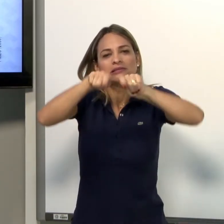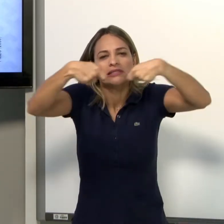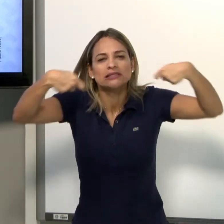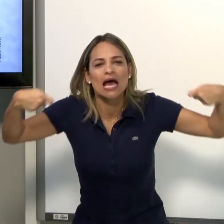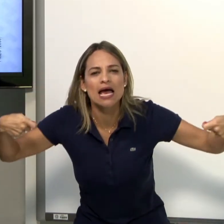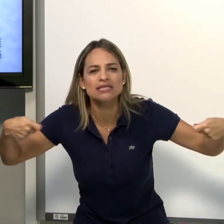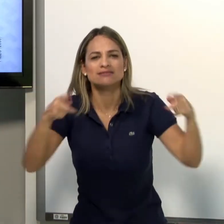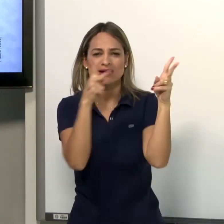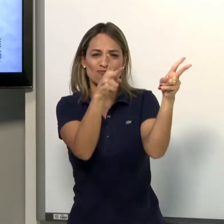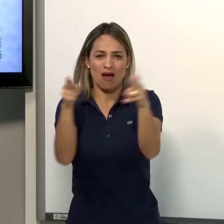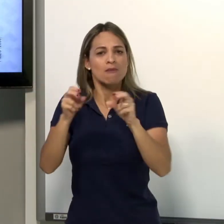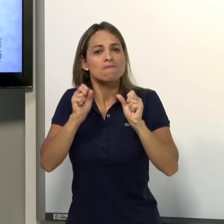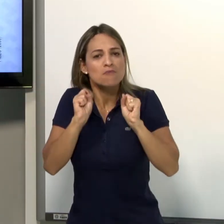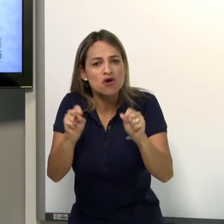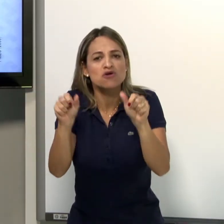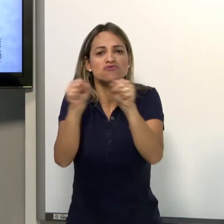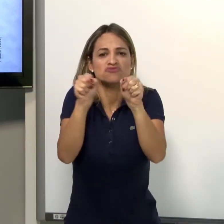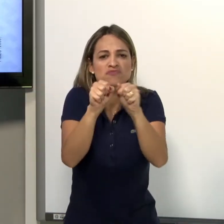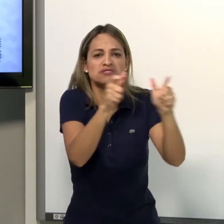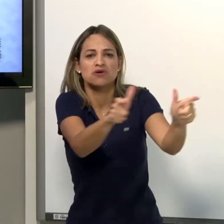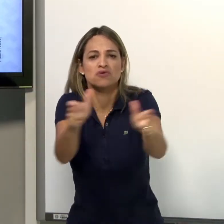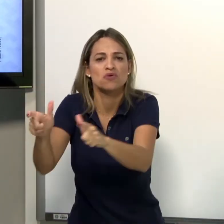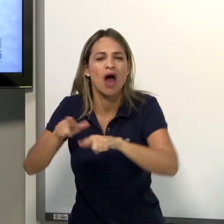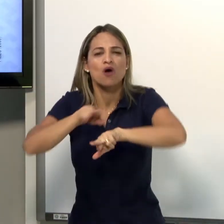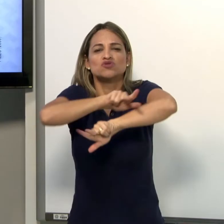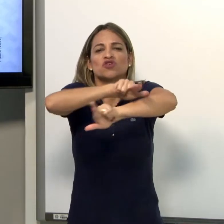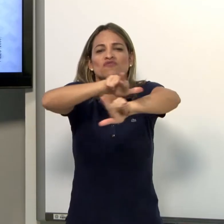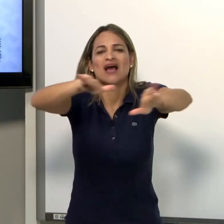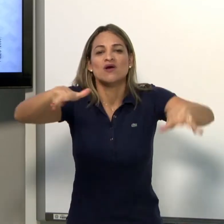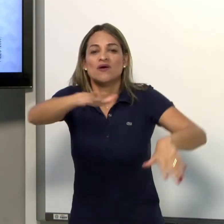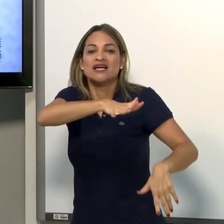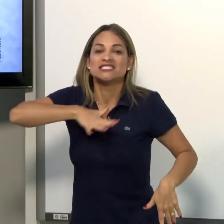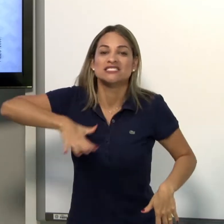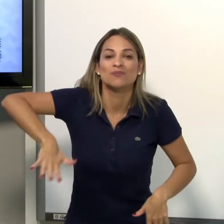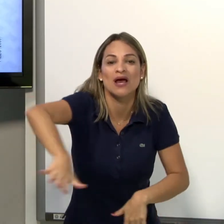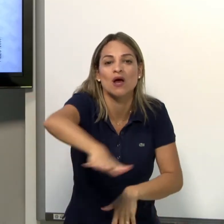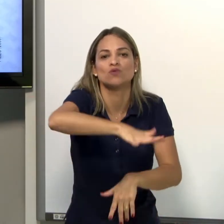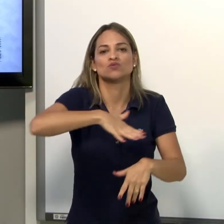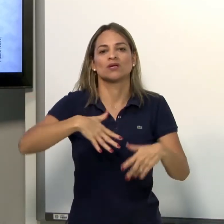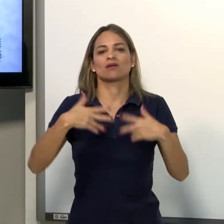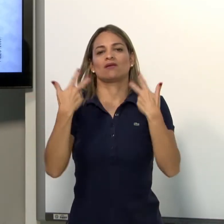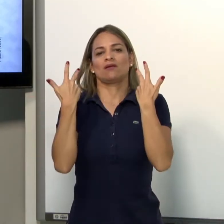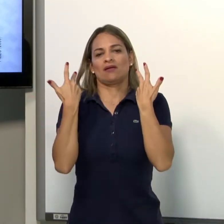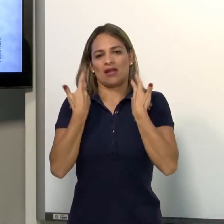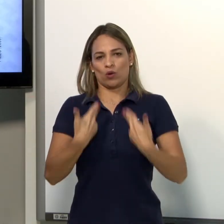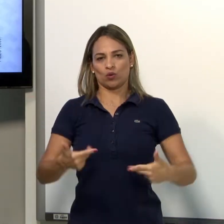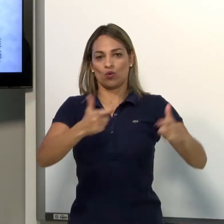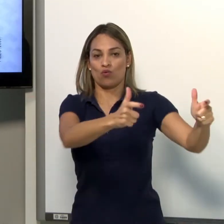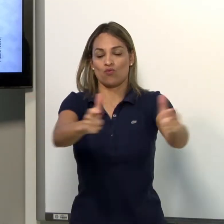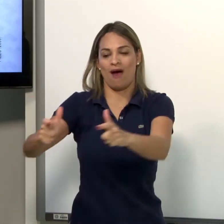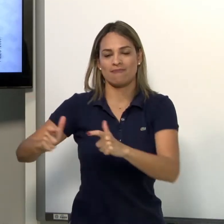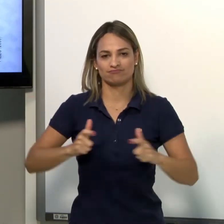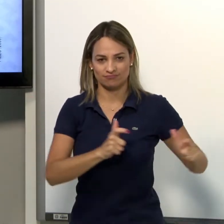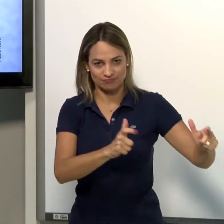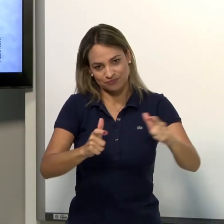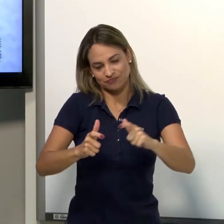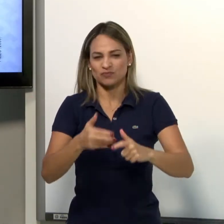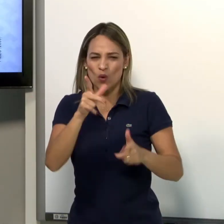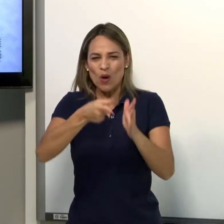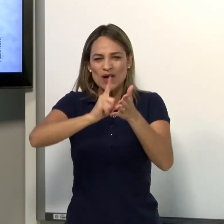organizado. Porque tem alguns sinais que estão no espaço neutro. Esse espaço,